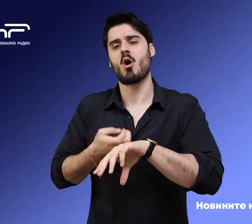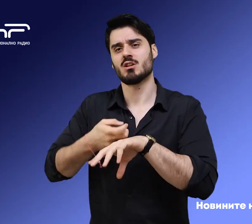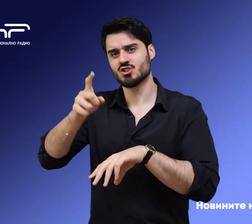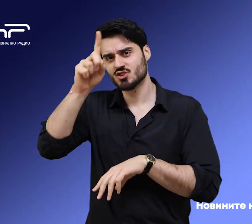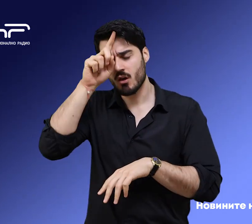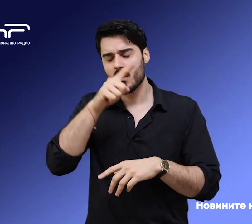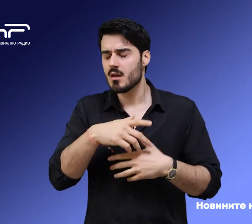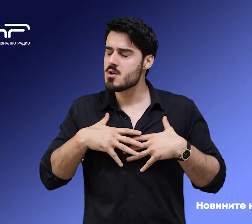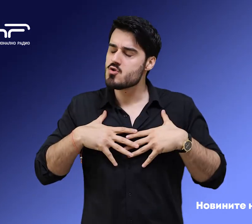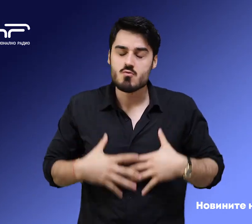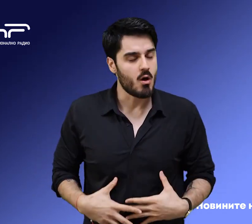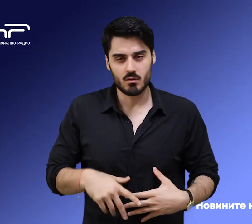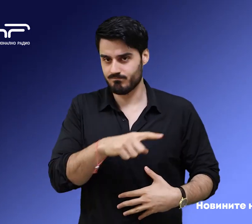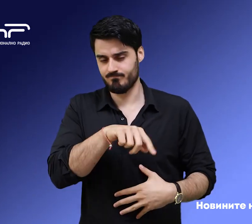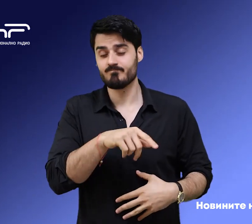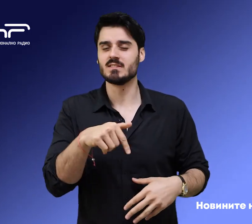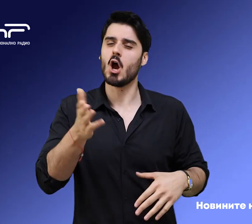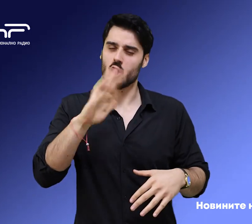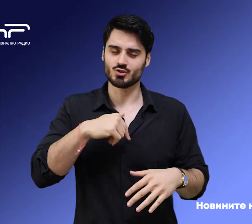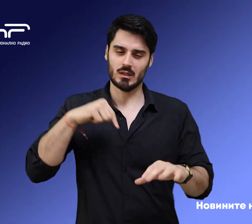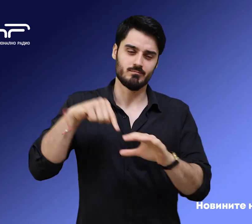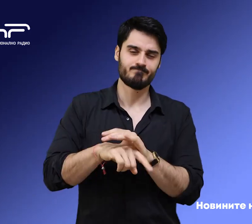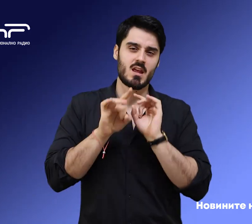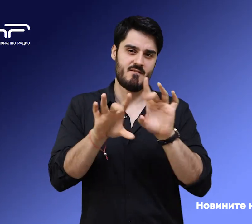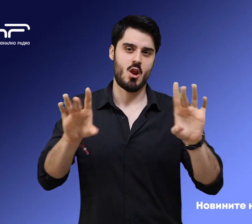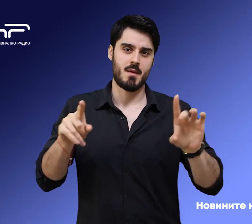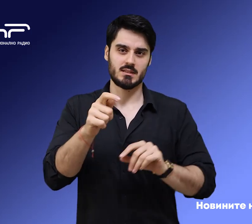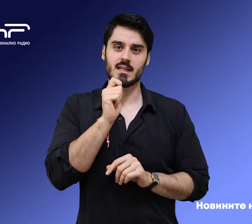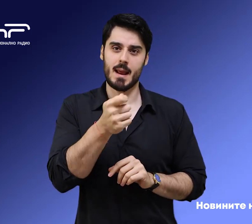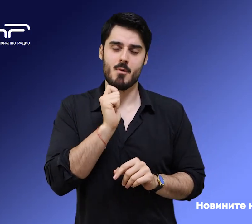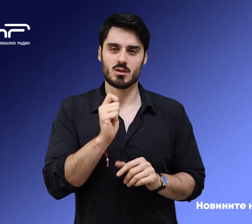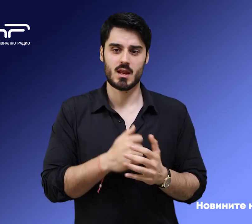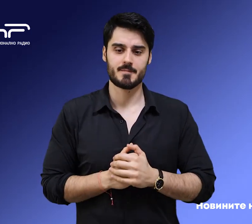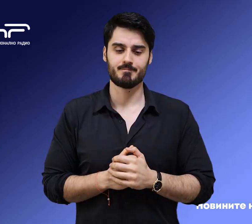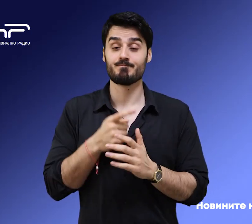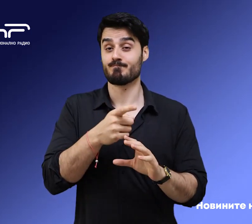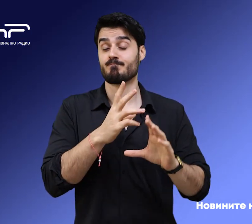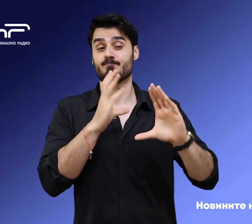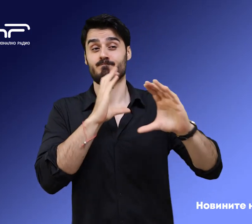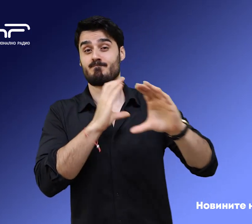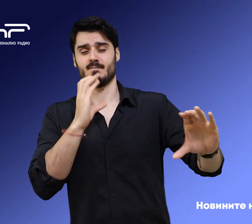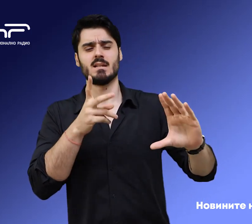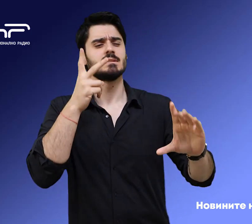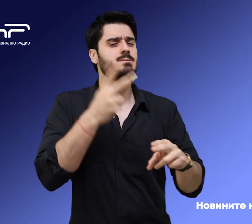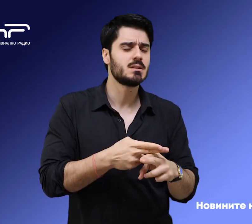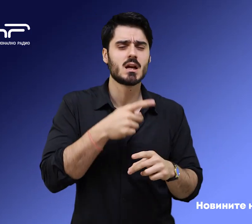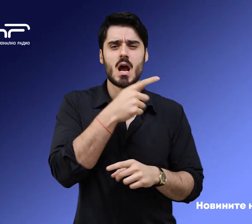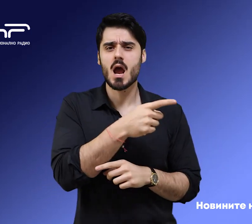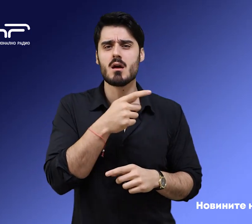били видимо изтощени. Още информация от репортера Николай Христов. Камионът е спрян за проверка на Автомагистрала Европа около 2